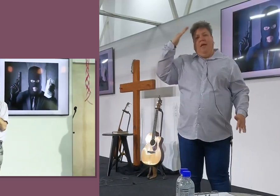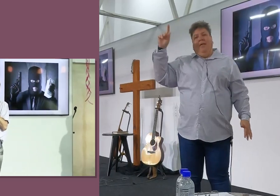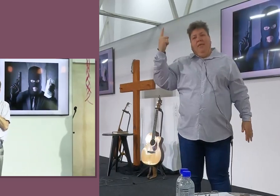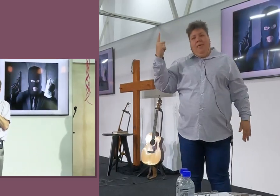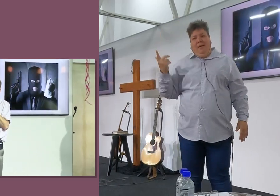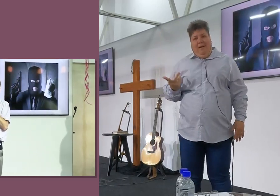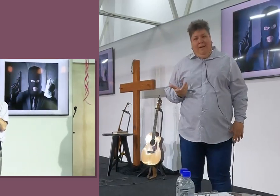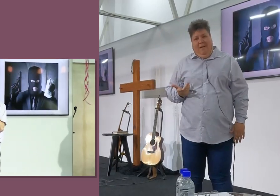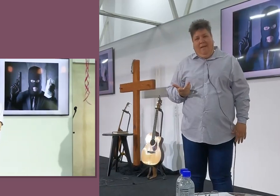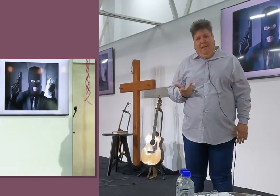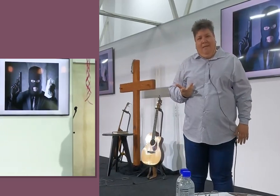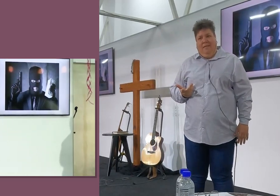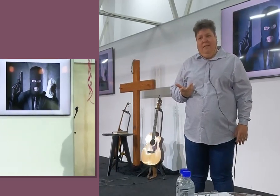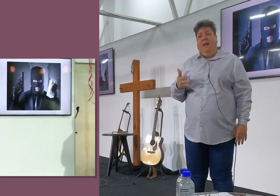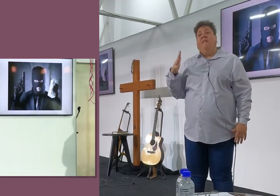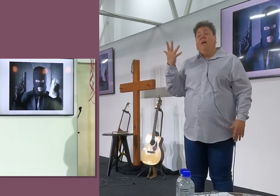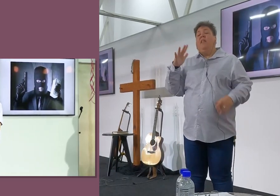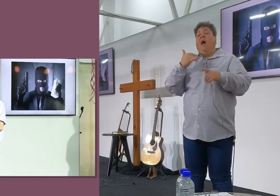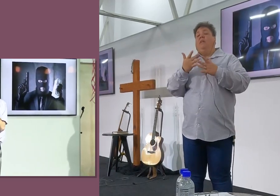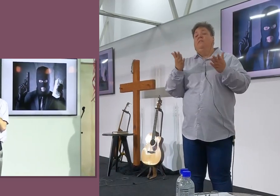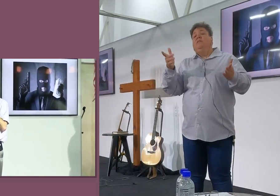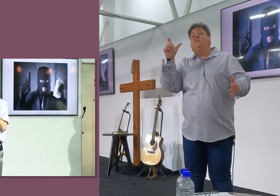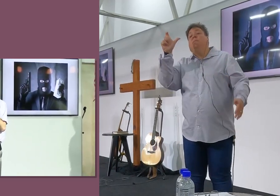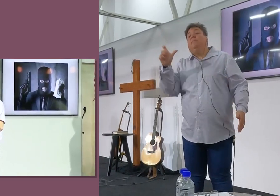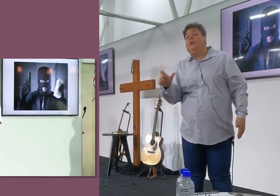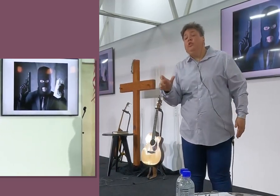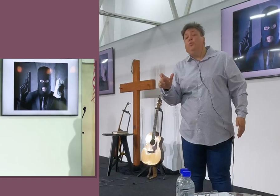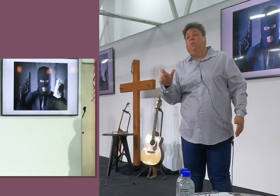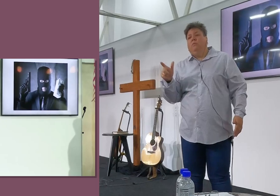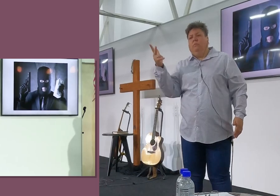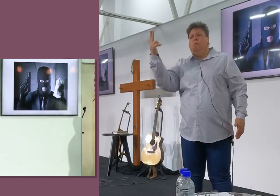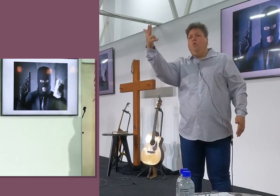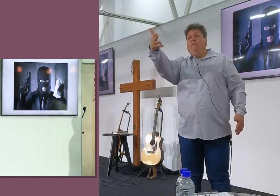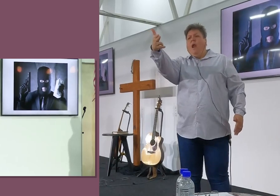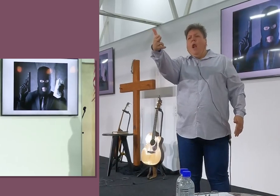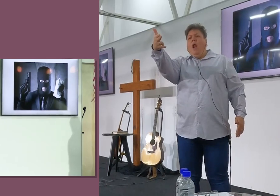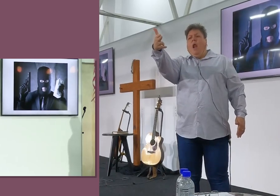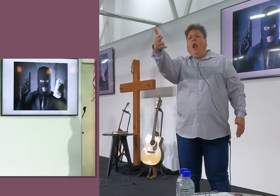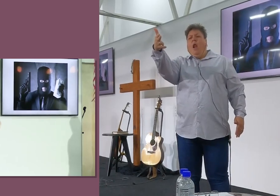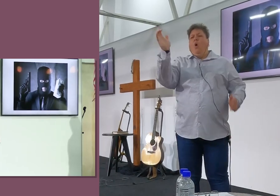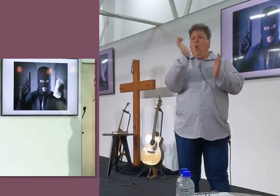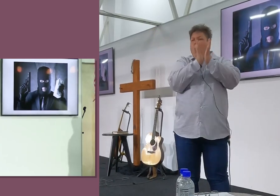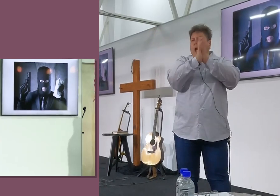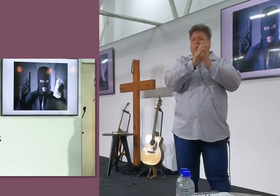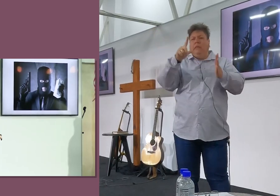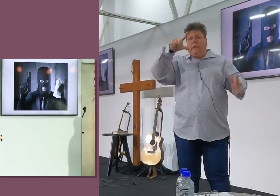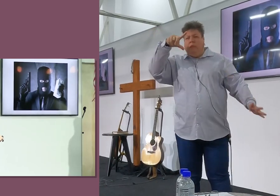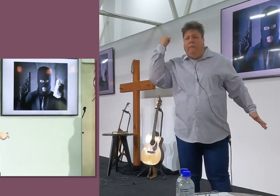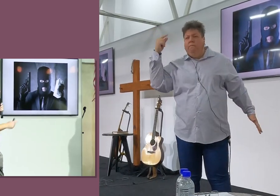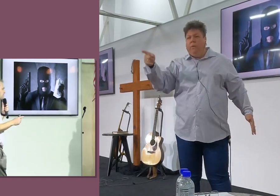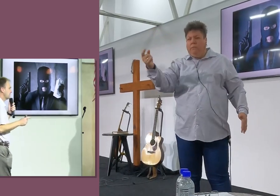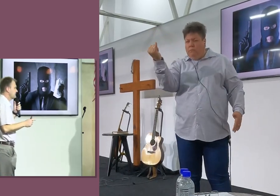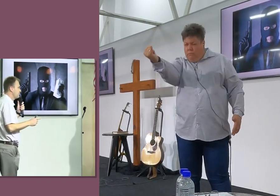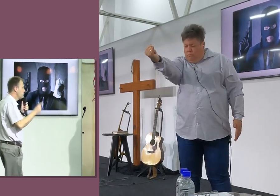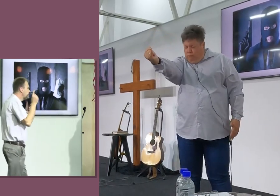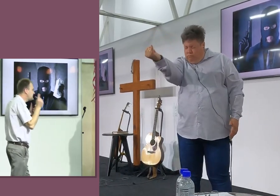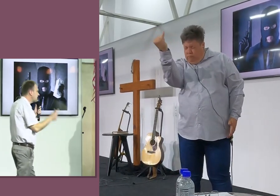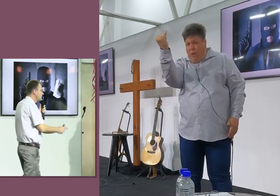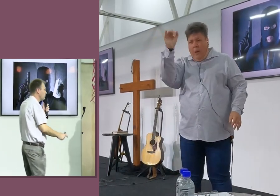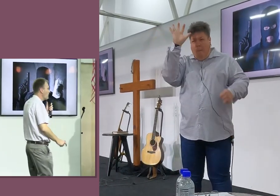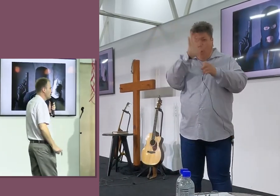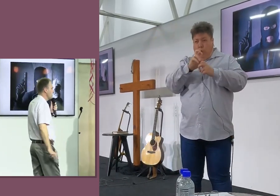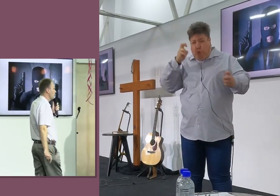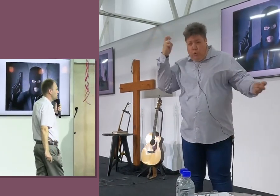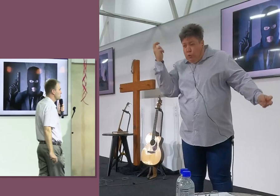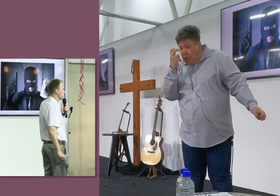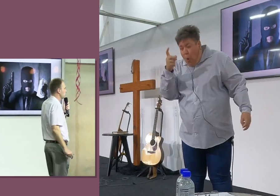Maar wat as, Wat as so'n persoon, Een rover was. Hy was in die kurante, Ons weet, Die politie